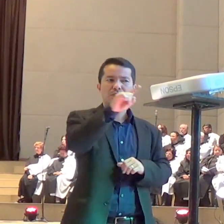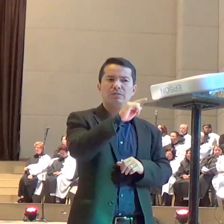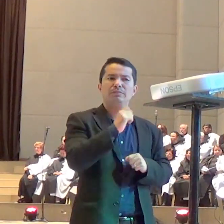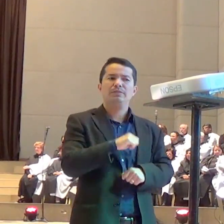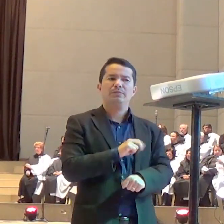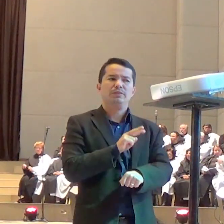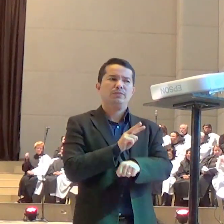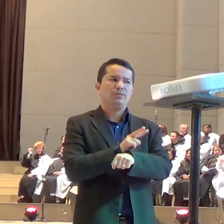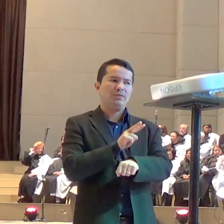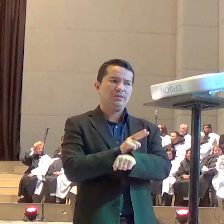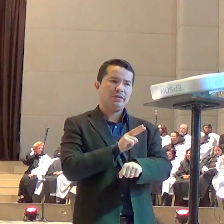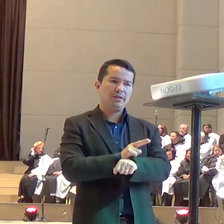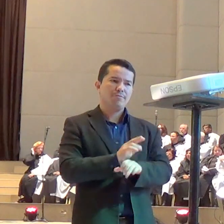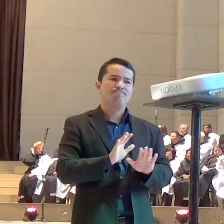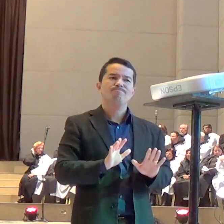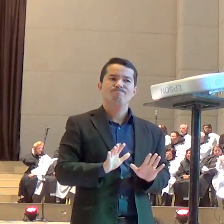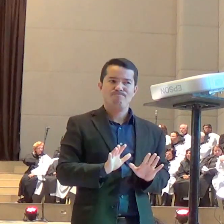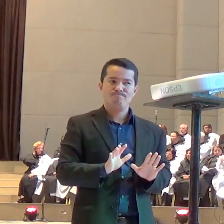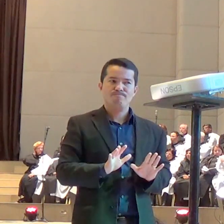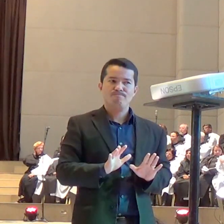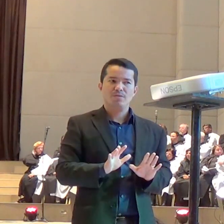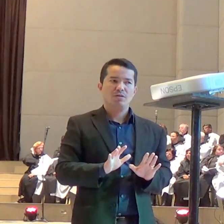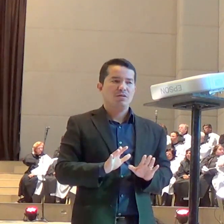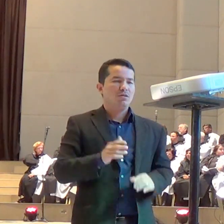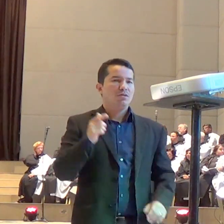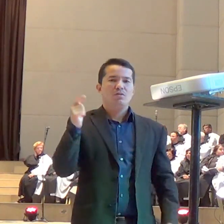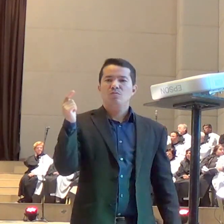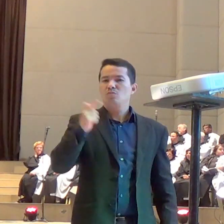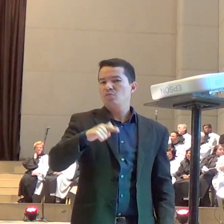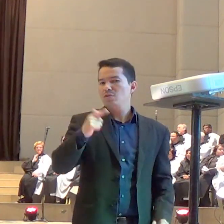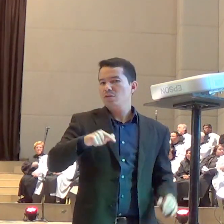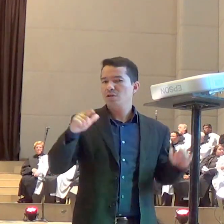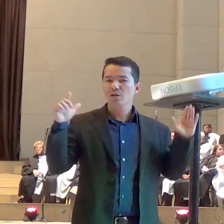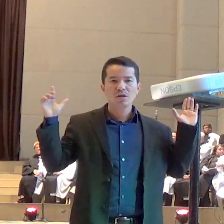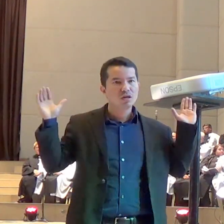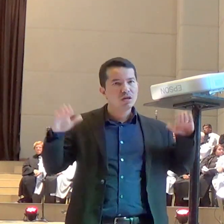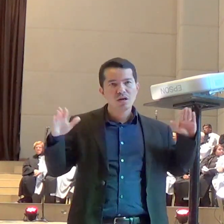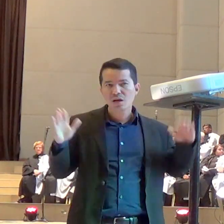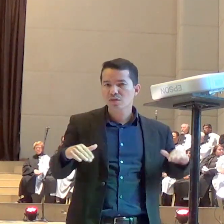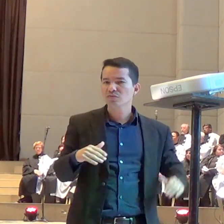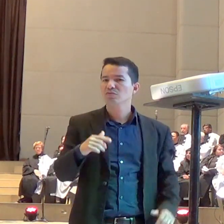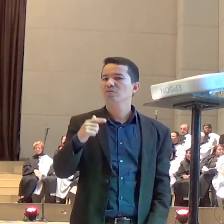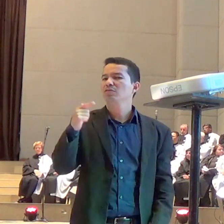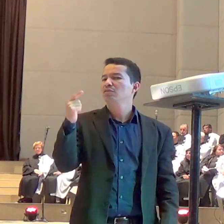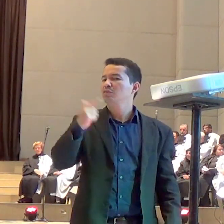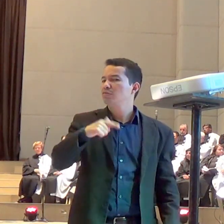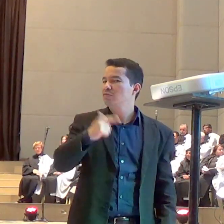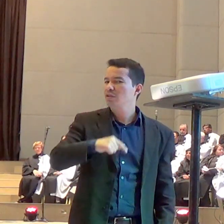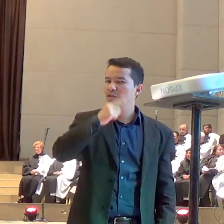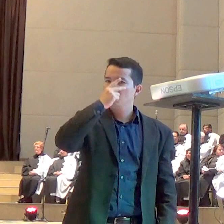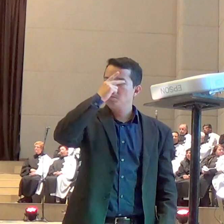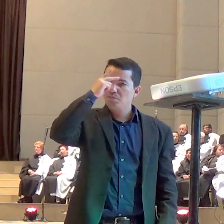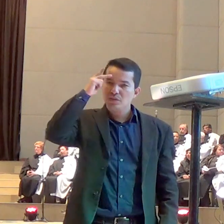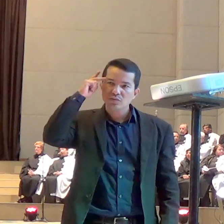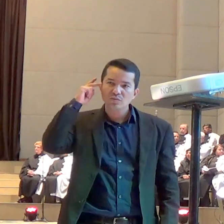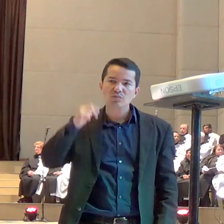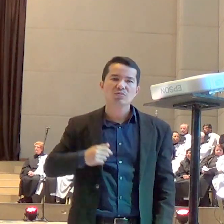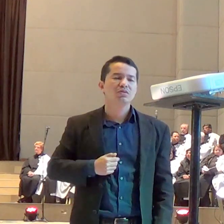Nenhum anjo, nenhum ser humano, nenhuma pessoa que fale em nome de Deus